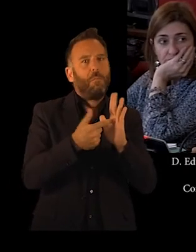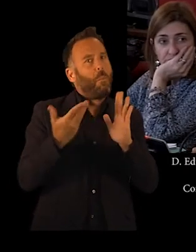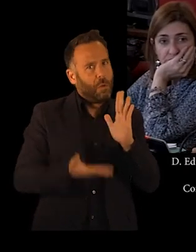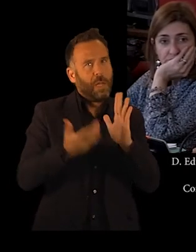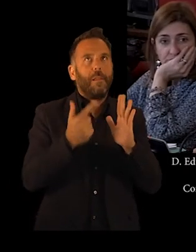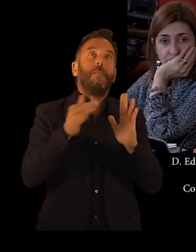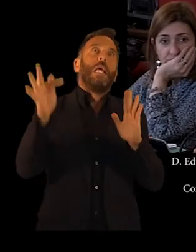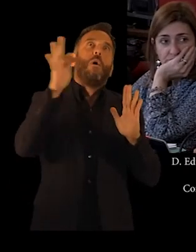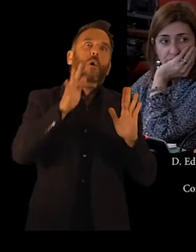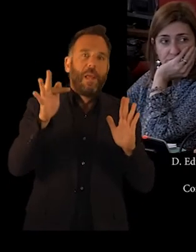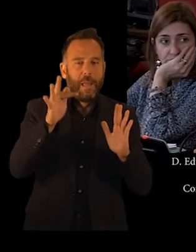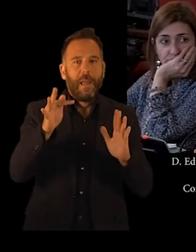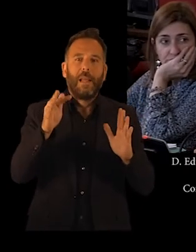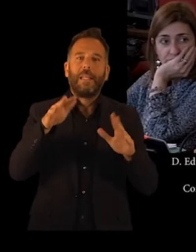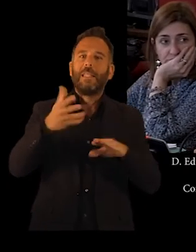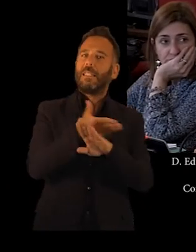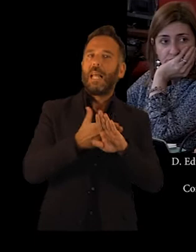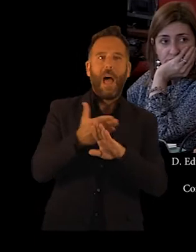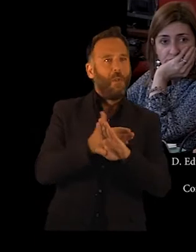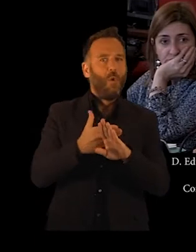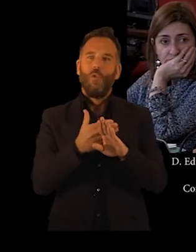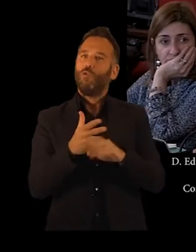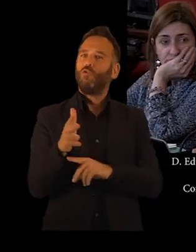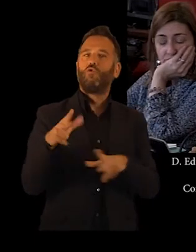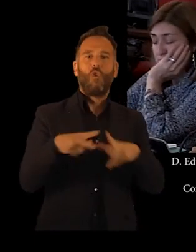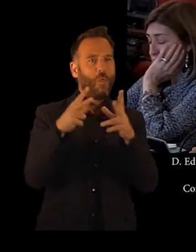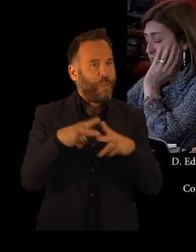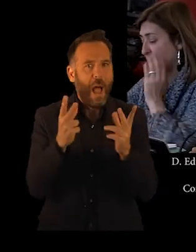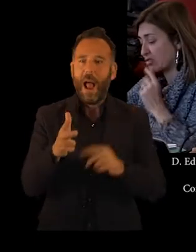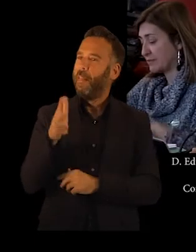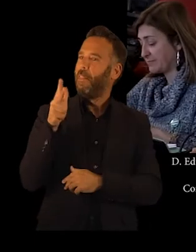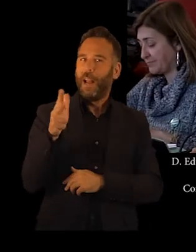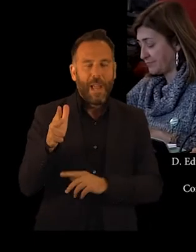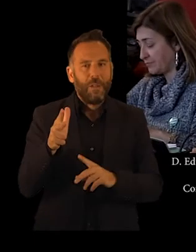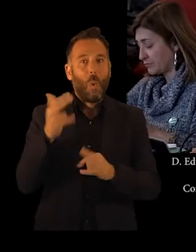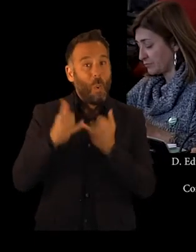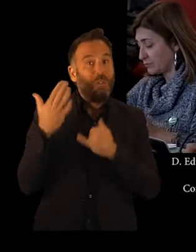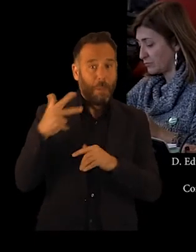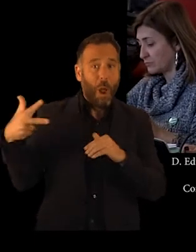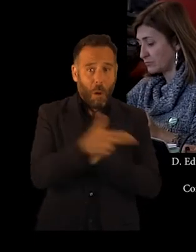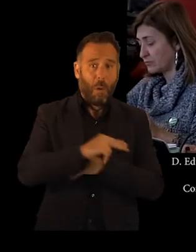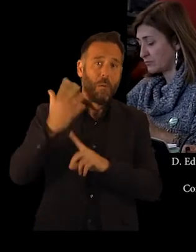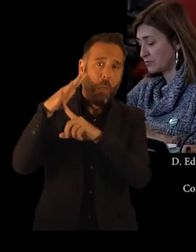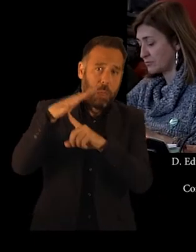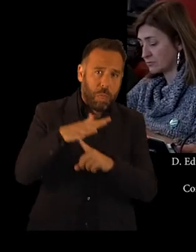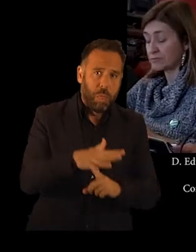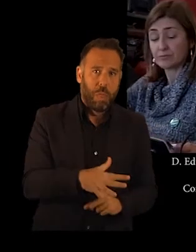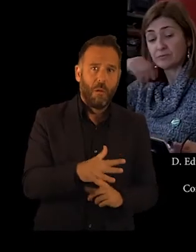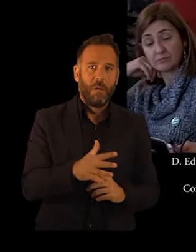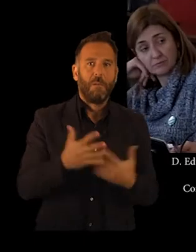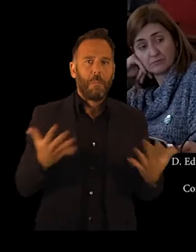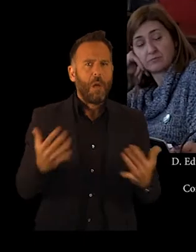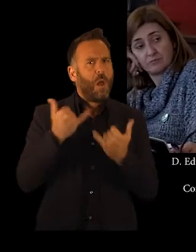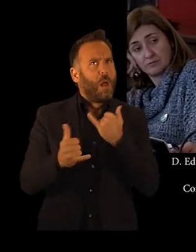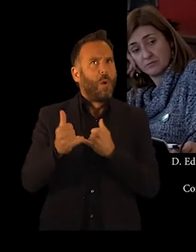Estado social y democrático de derecho que últimamente se ha visto tan deteriorado. Como en otras ocasiones, yo creo